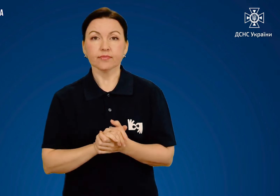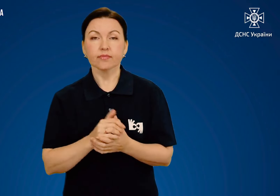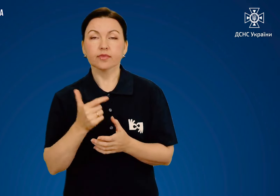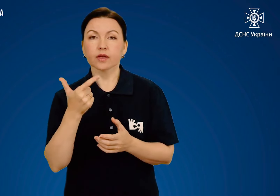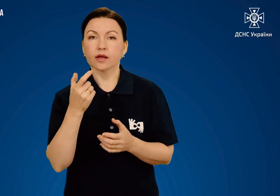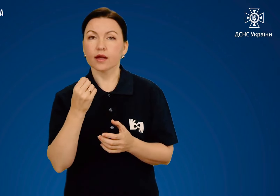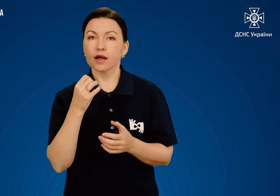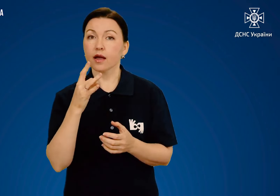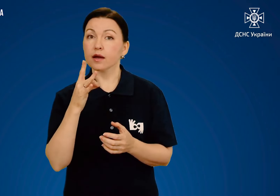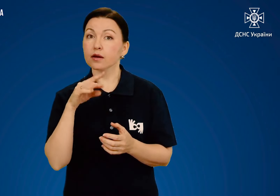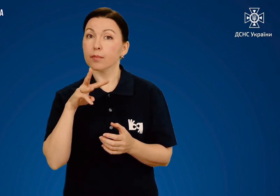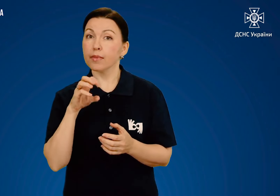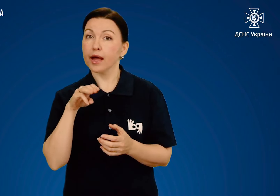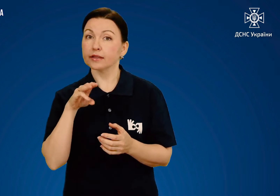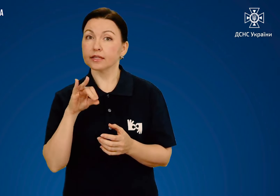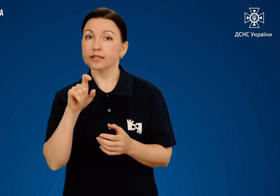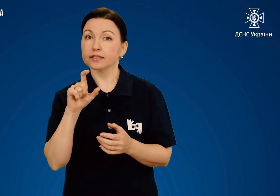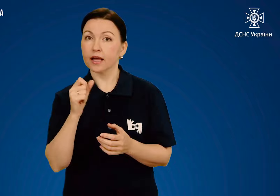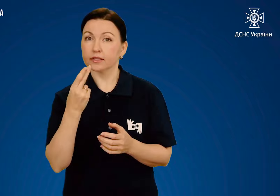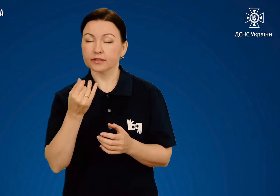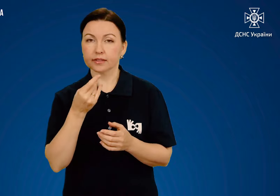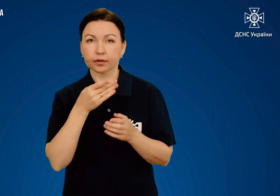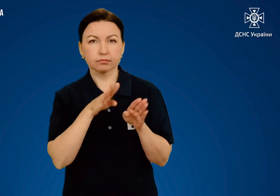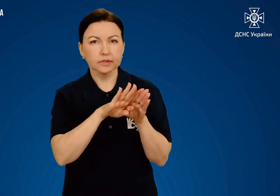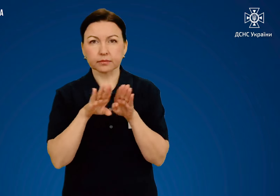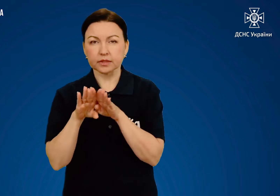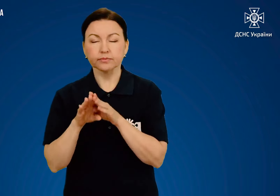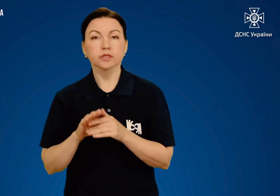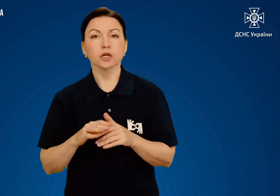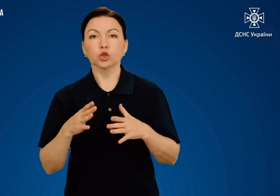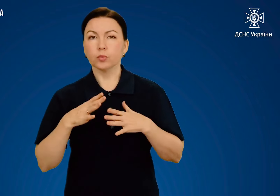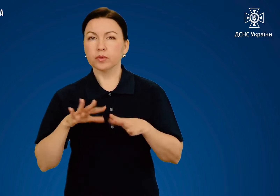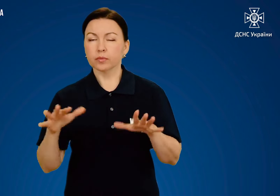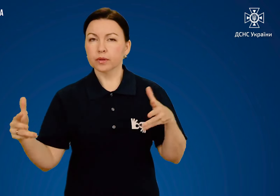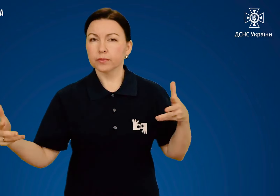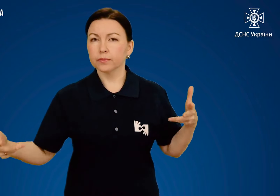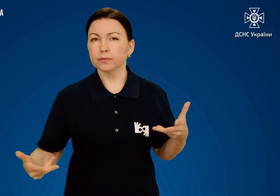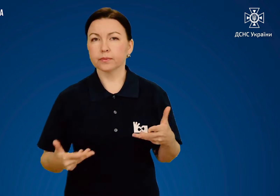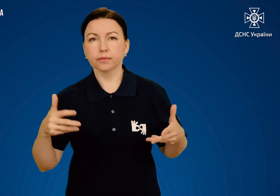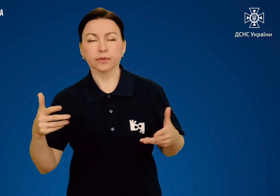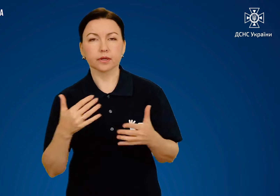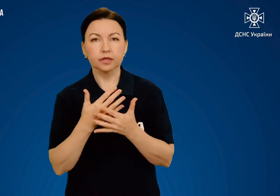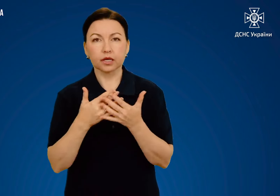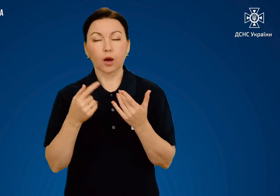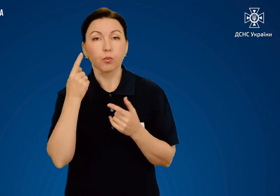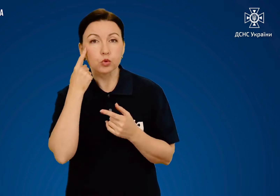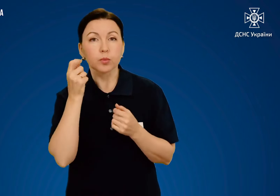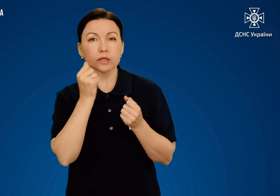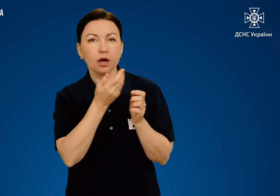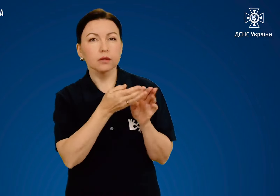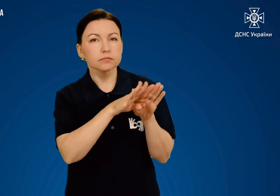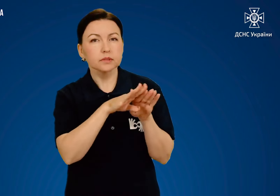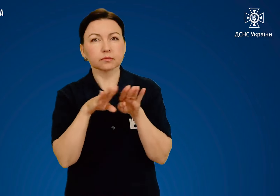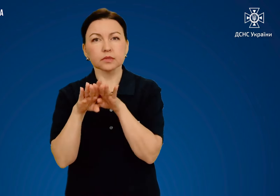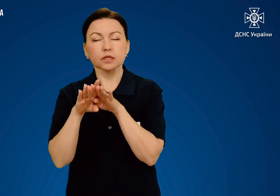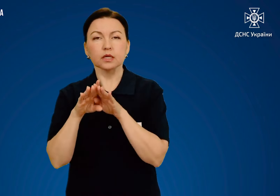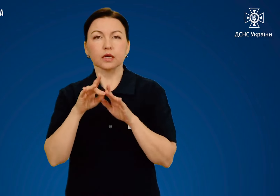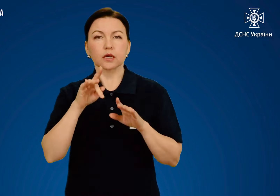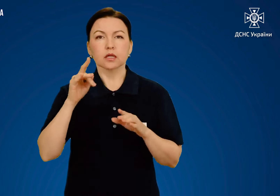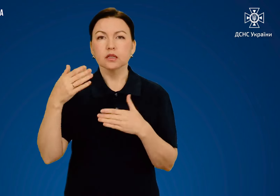Герметизація Щоб мінімізувати протяги, подумайте, як ви будете герметизувати двері,